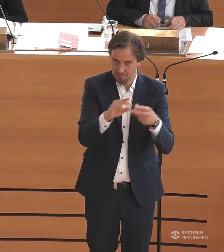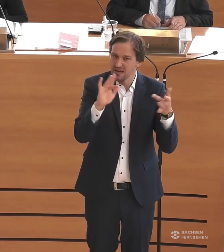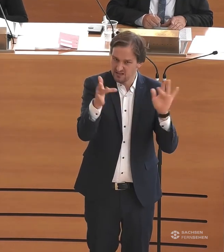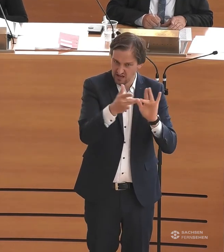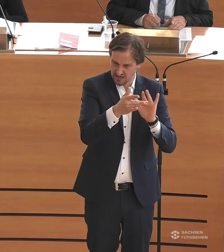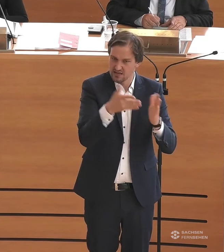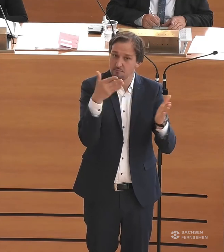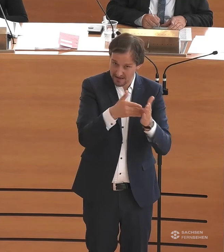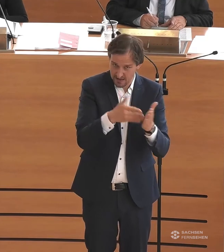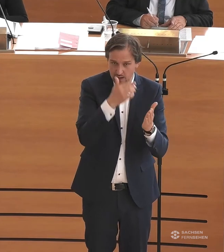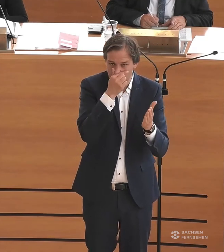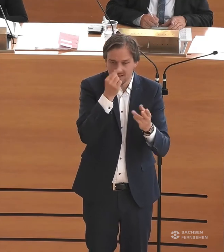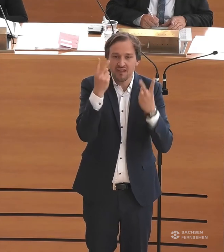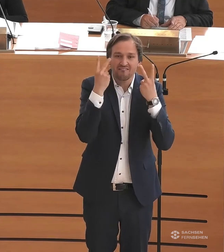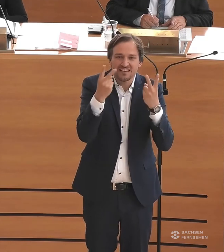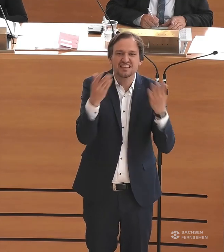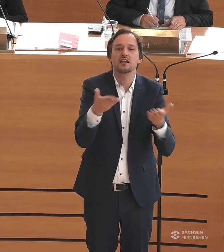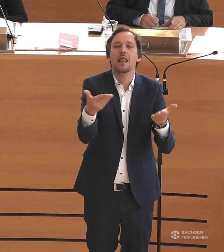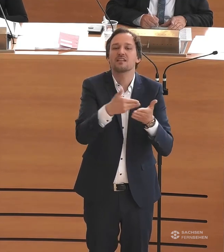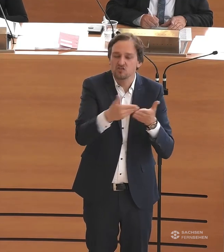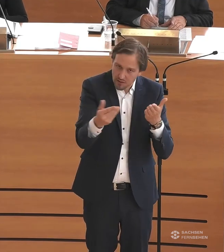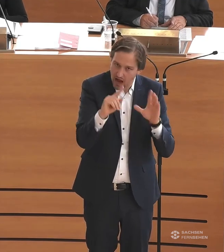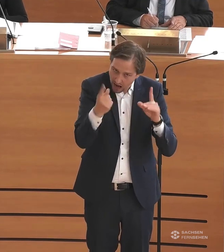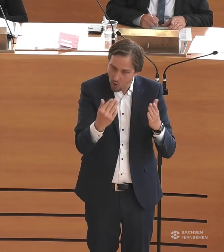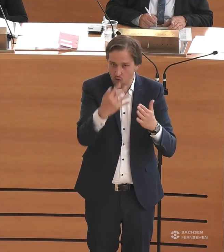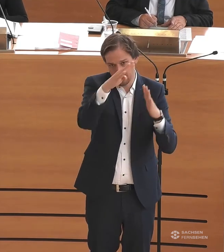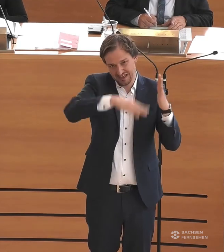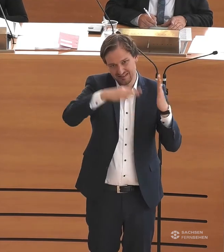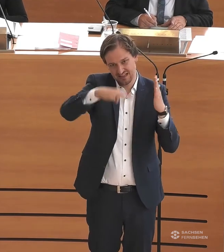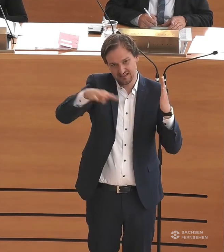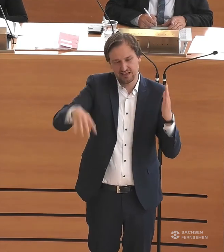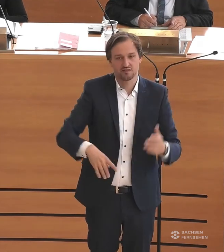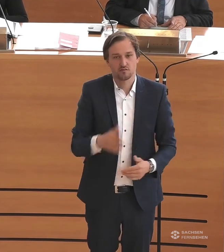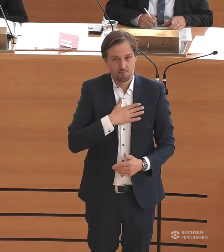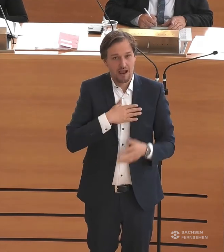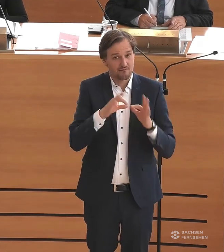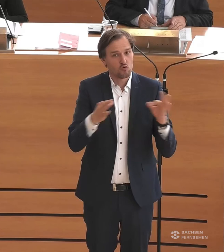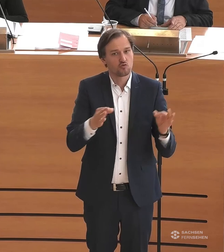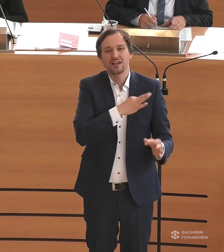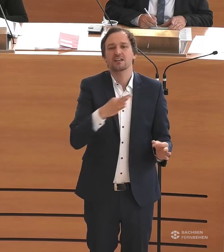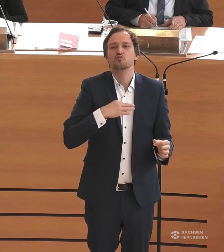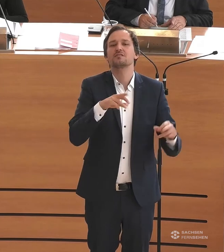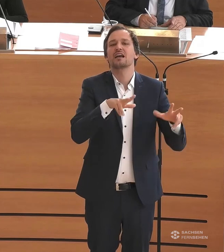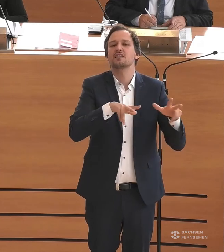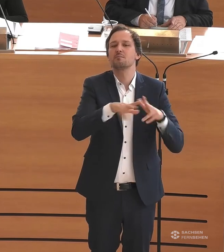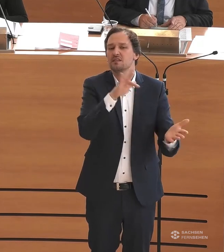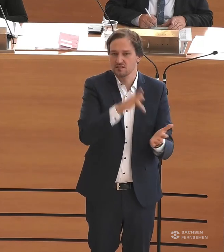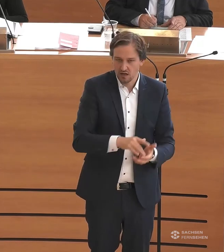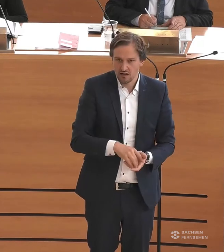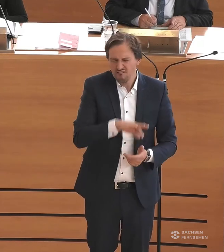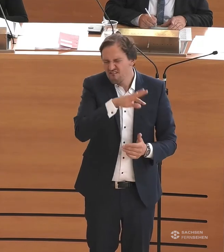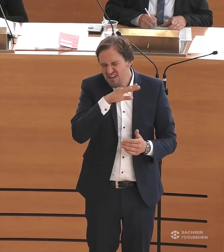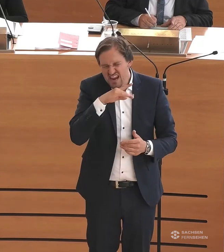erwähnen, dass es schon wichtig ist, in leichter Sprache zu agieren. Und da bin ich ja wieder in meiner Funktion, auch als Gesundheitsministerin, mit unseren vielen